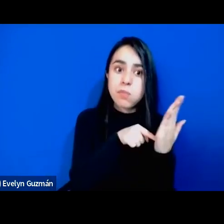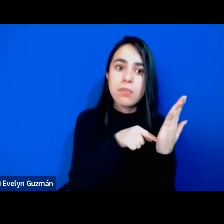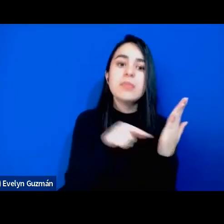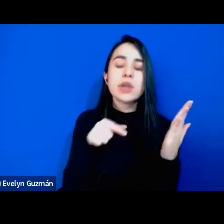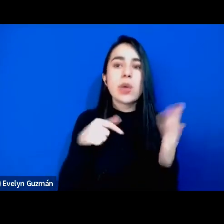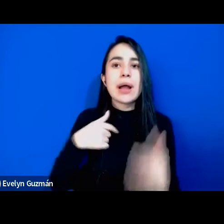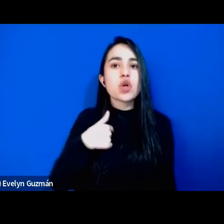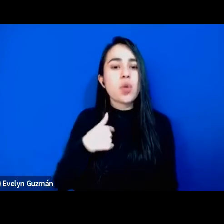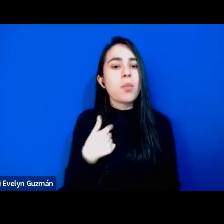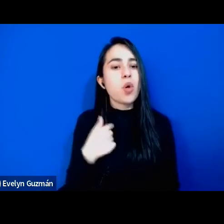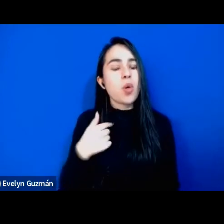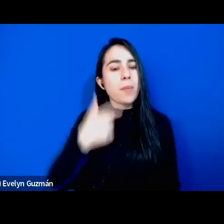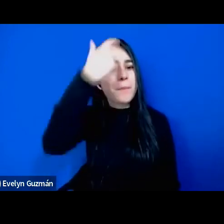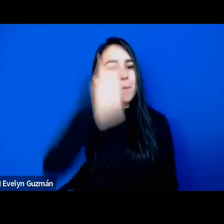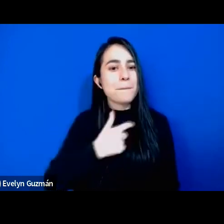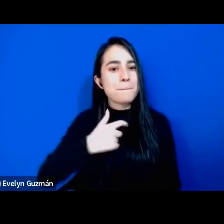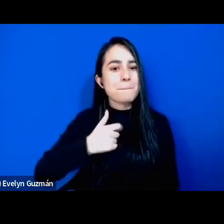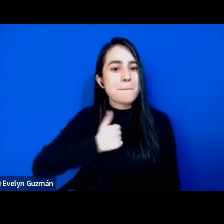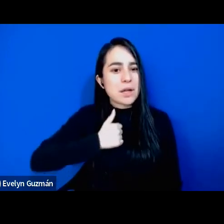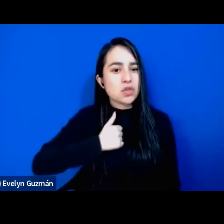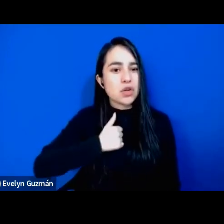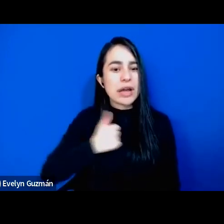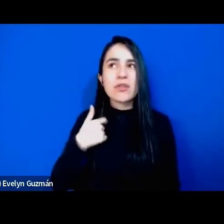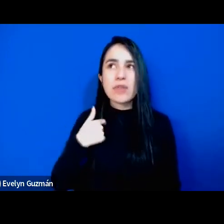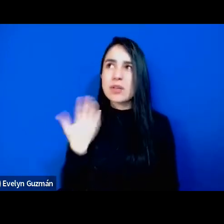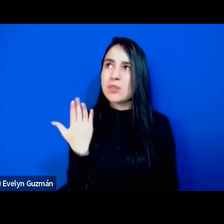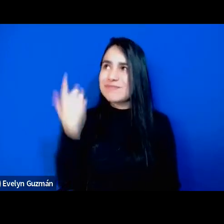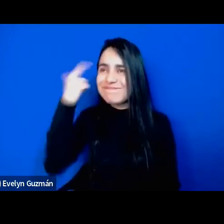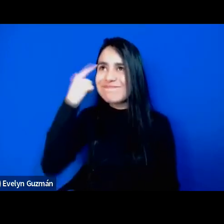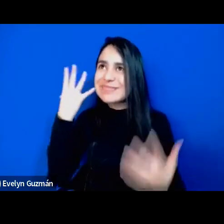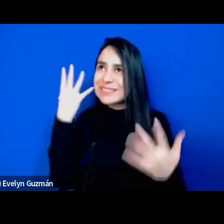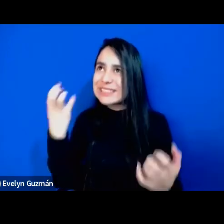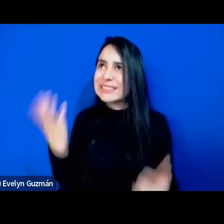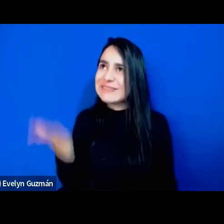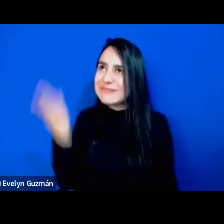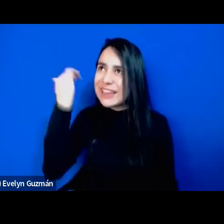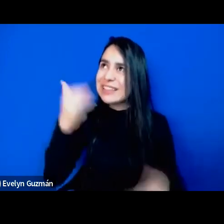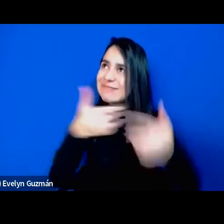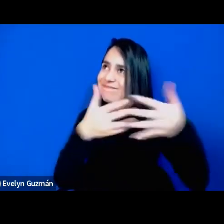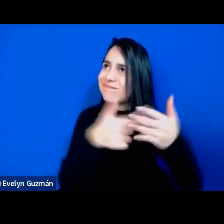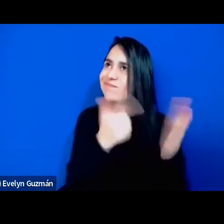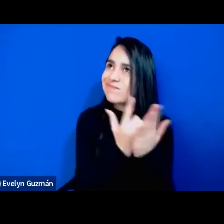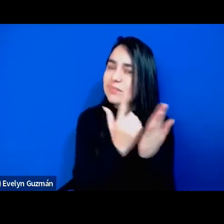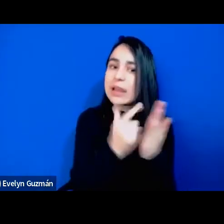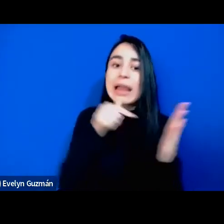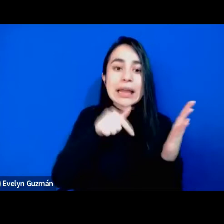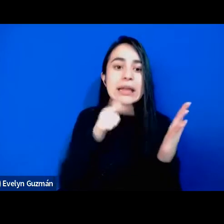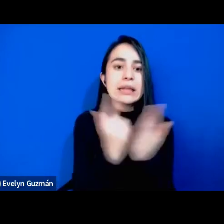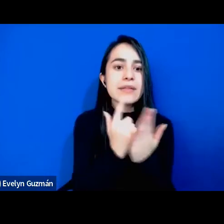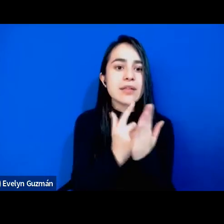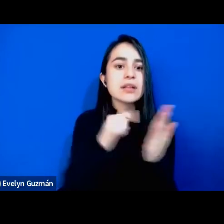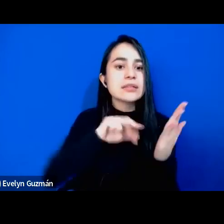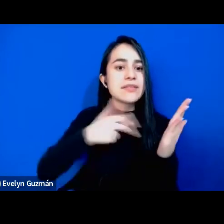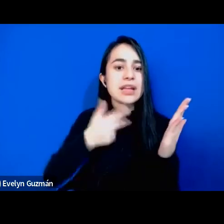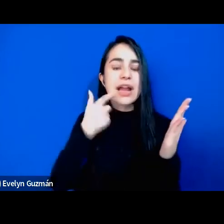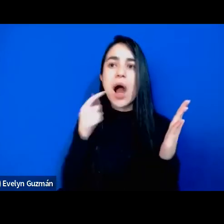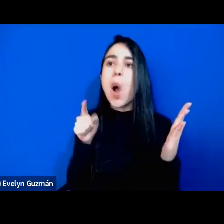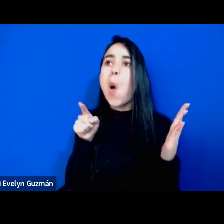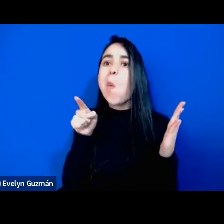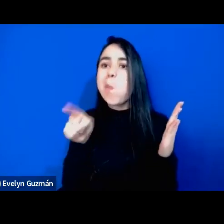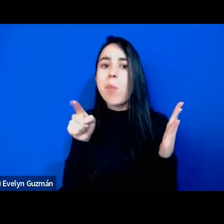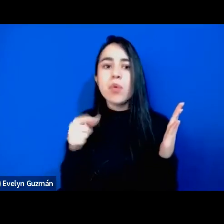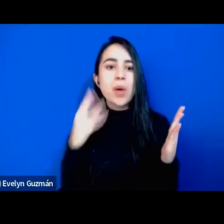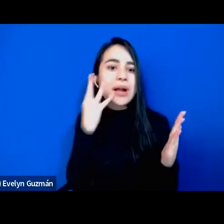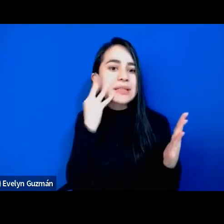personal era una deuda personal porque también me permitió como encontrarle sentido a este fuera de lugar a esta